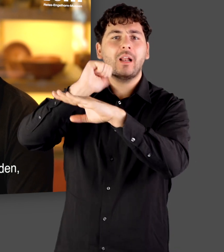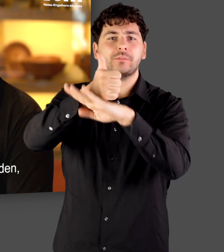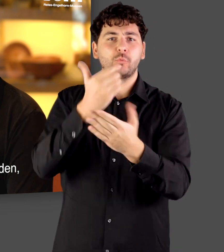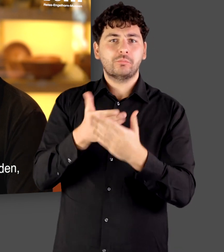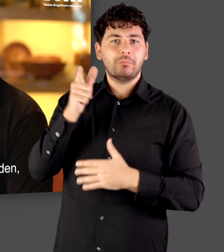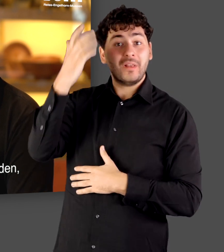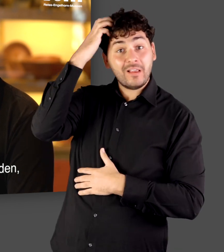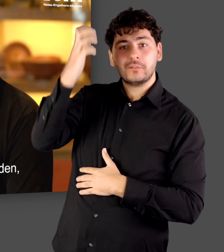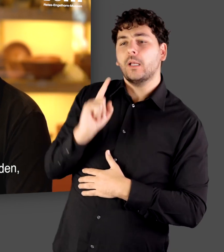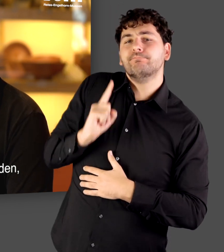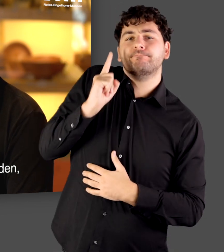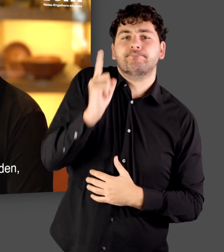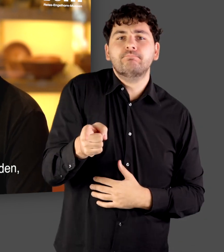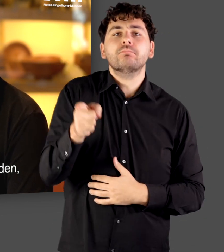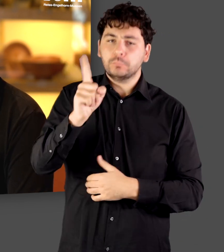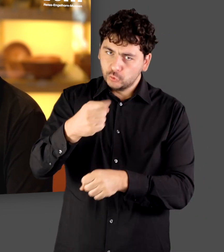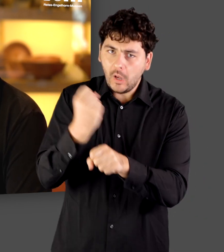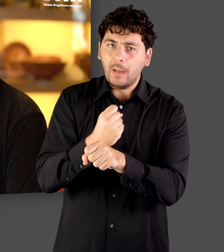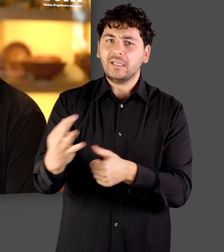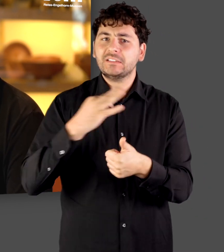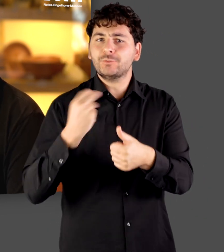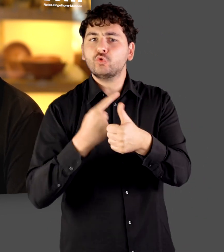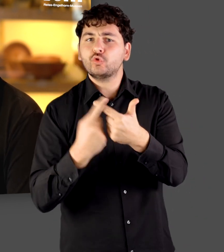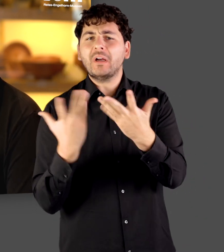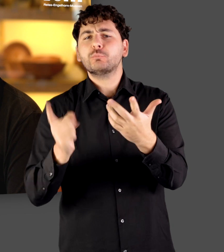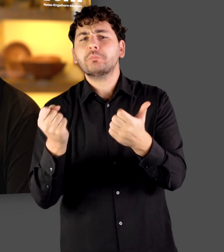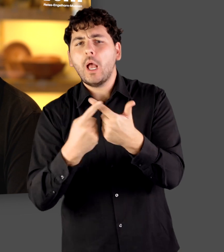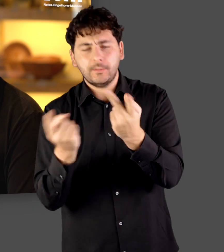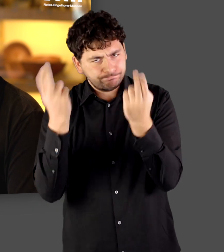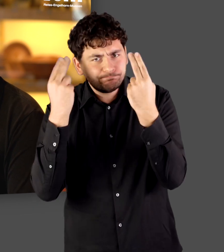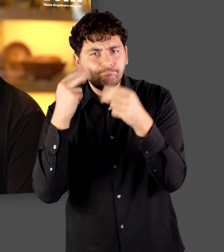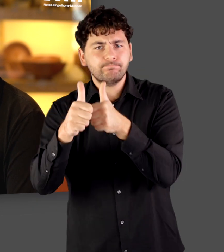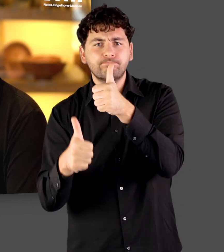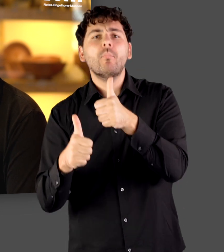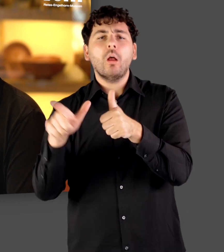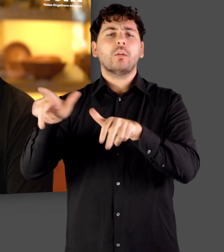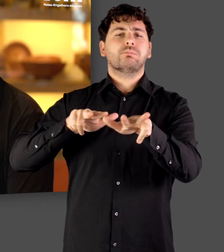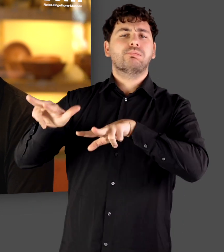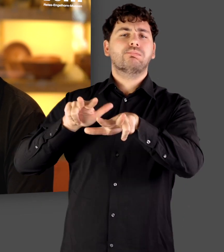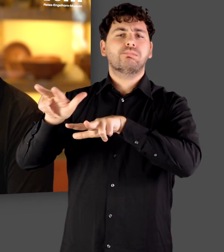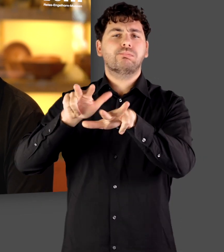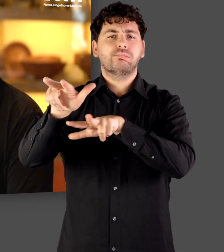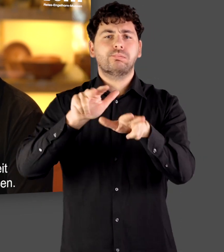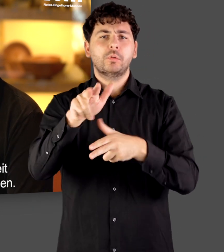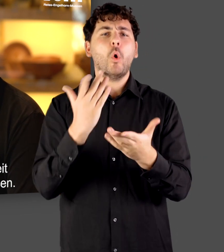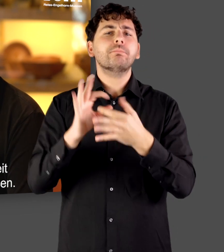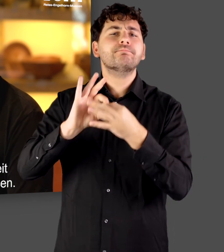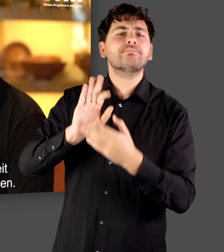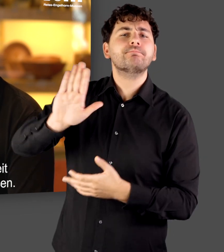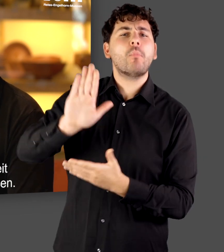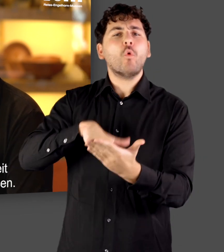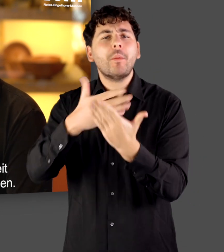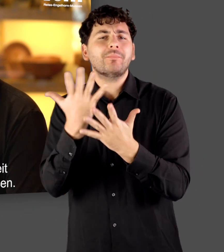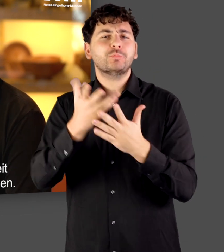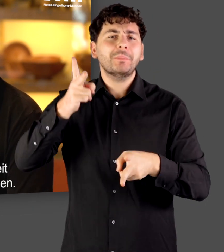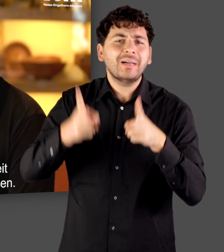die im Namen des Kaisers dann zur Kaiserzeit die Provinzen verwalteten und dort auch die